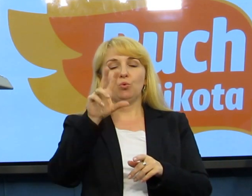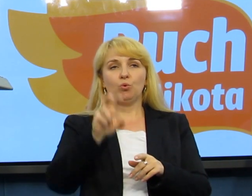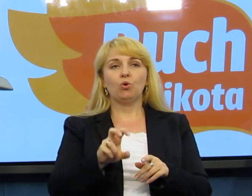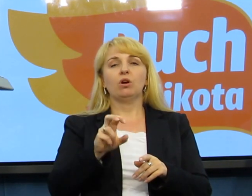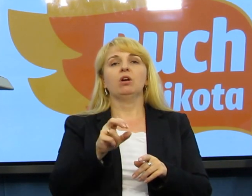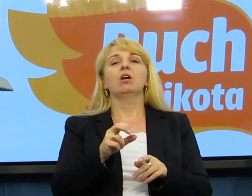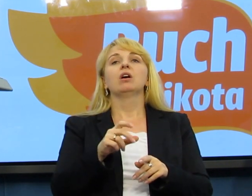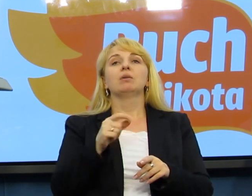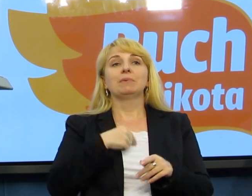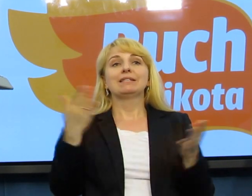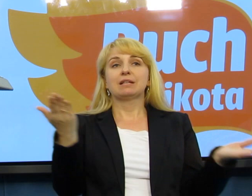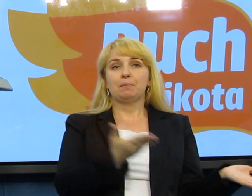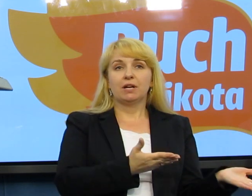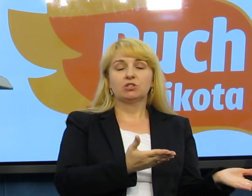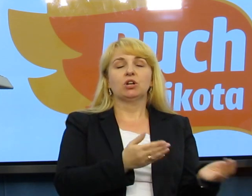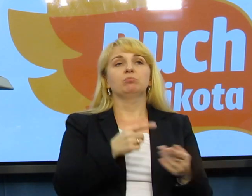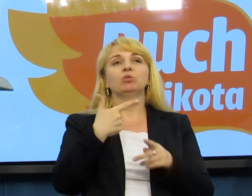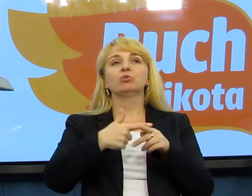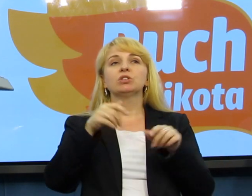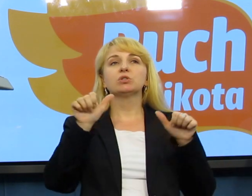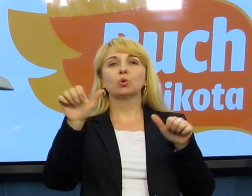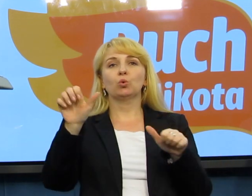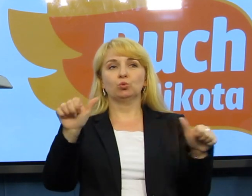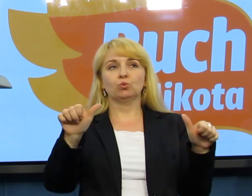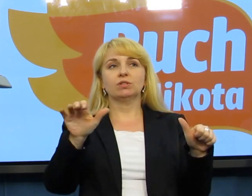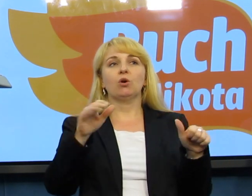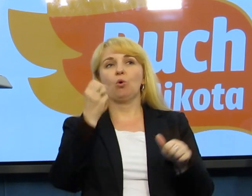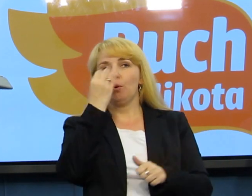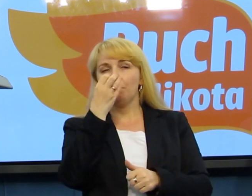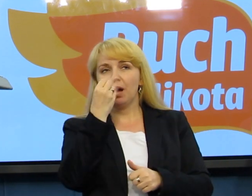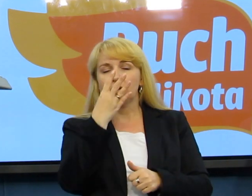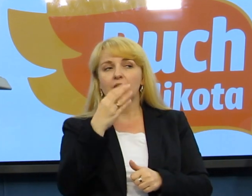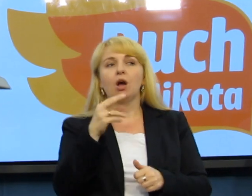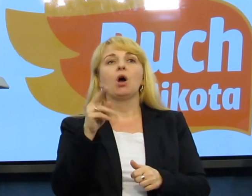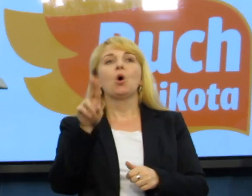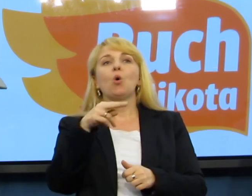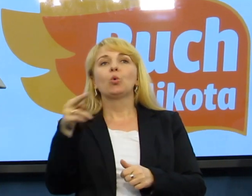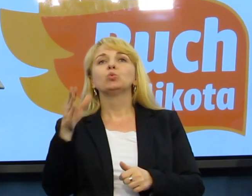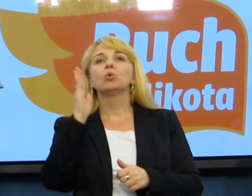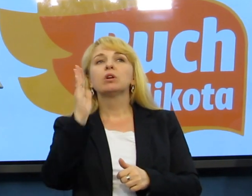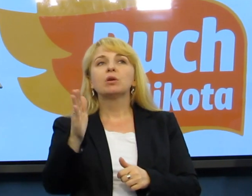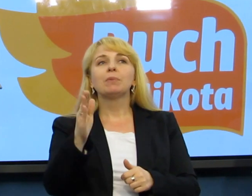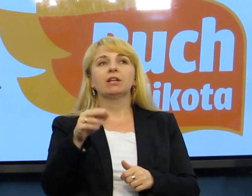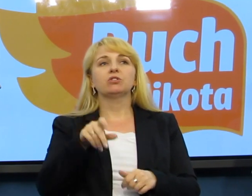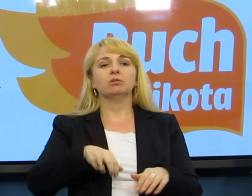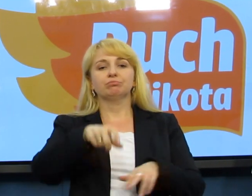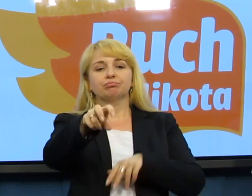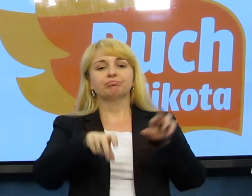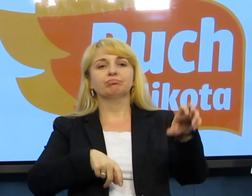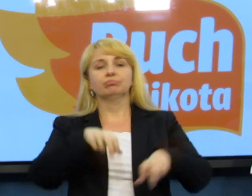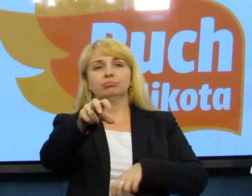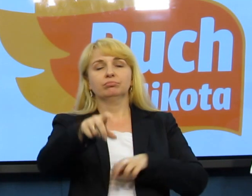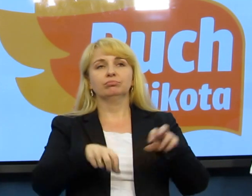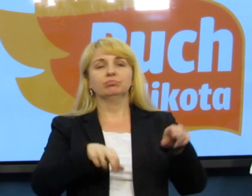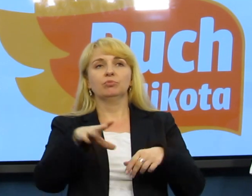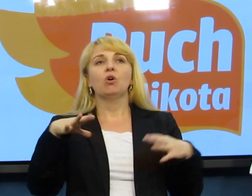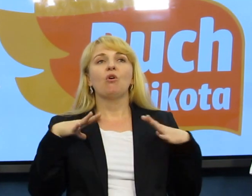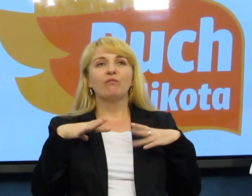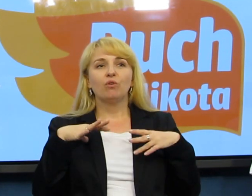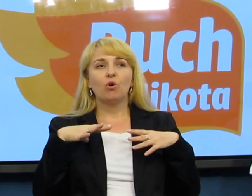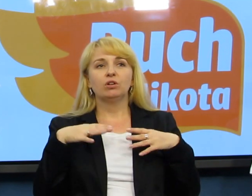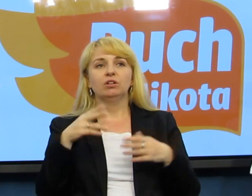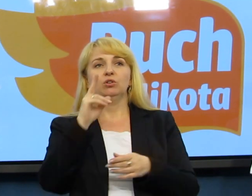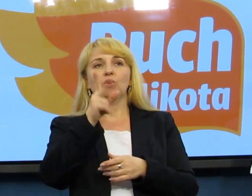zapraszamy 26 maja na marsz, który się odbędzie w Warszawie. Największy marsz wolnych konopi, jaki do tej pory był.